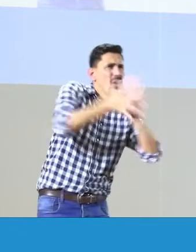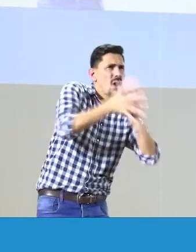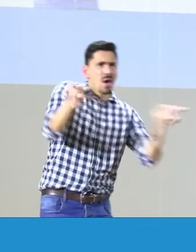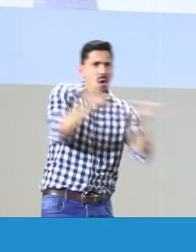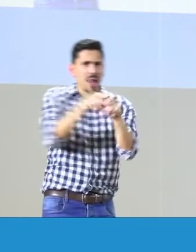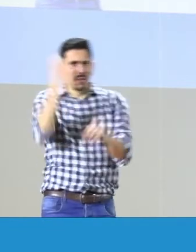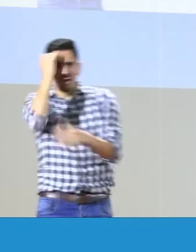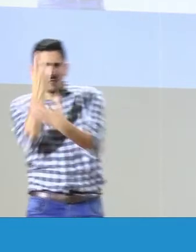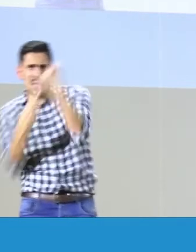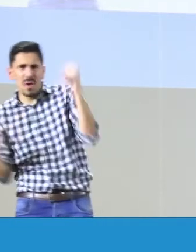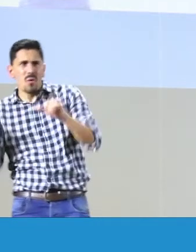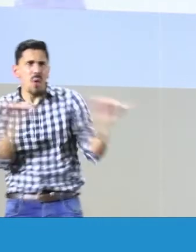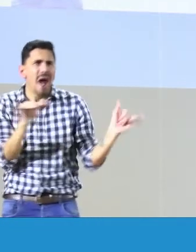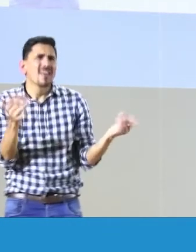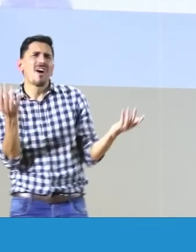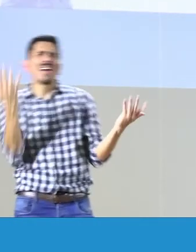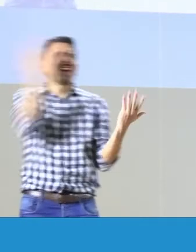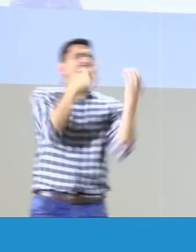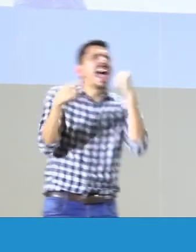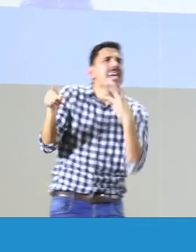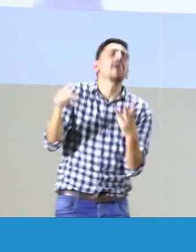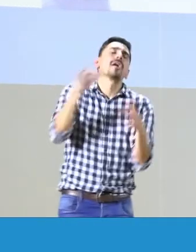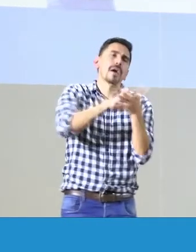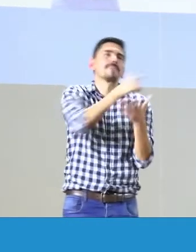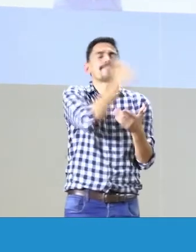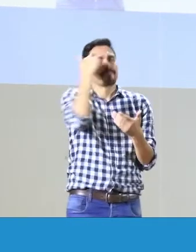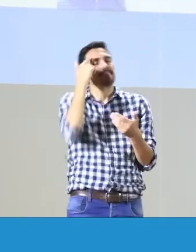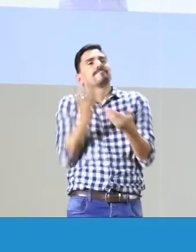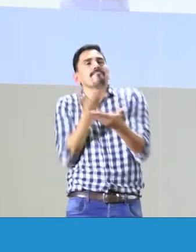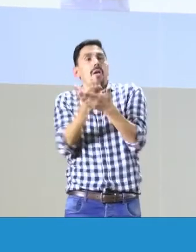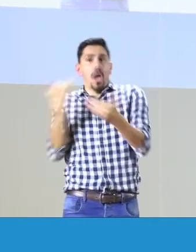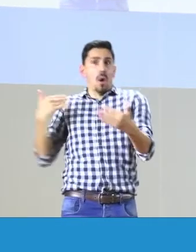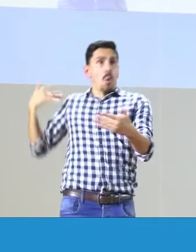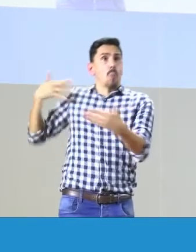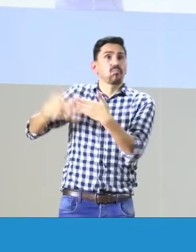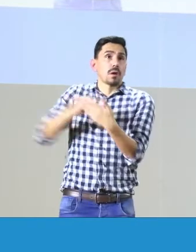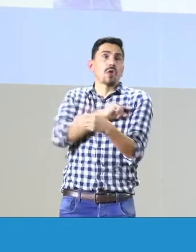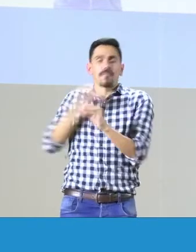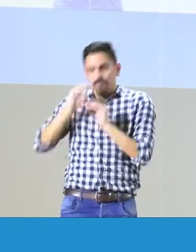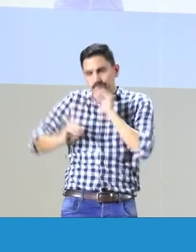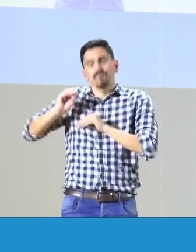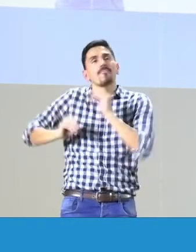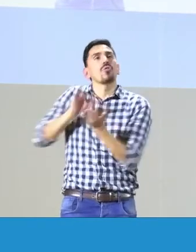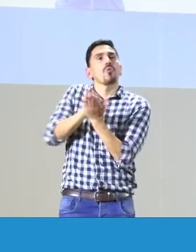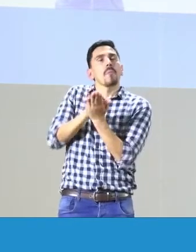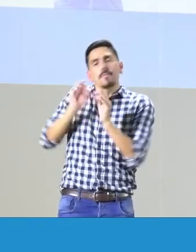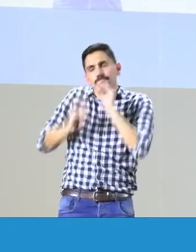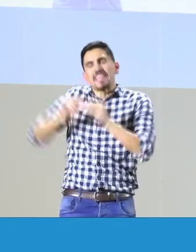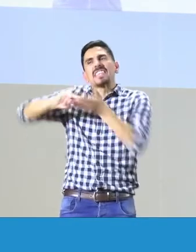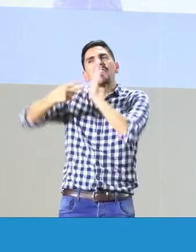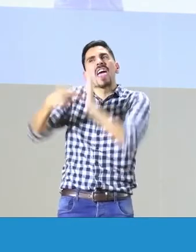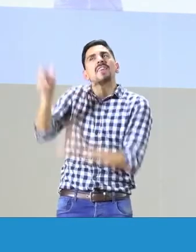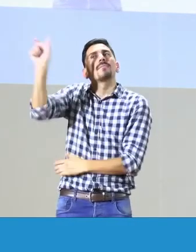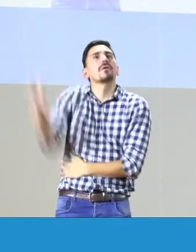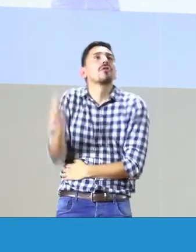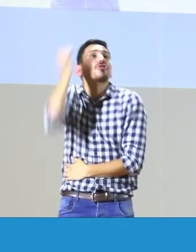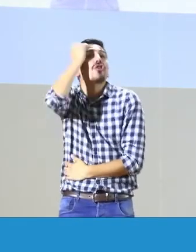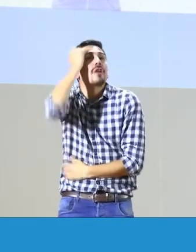bilingüe? ¿Es sordo, es oyente, cumple las mismas funciones de un modelo lingüístico? Entonces, el INSOR está trabajando en unos